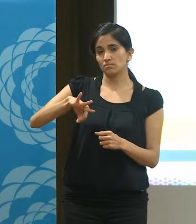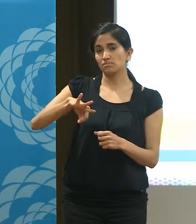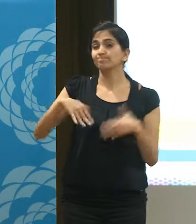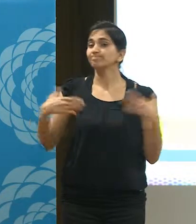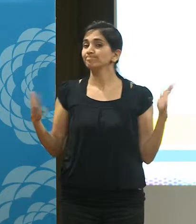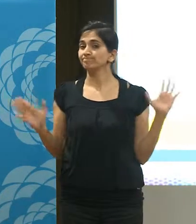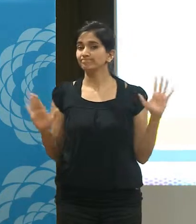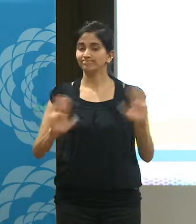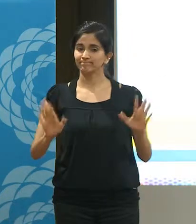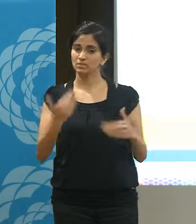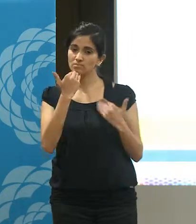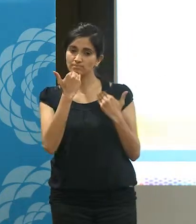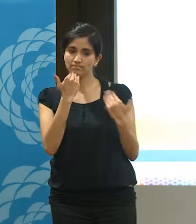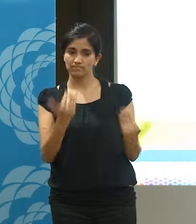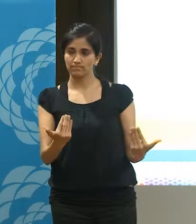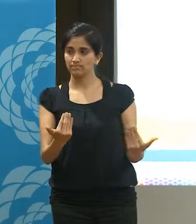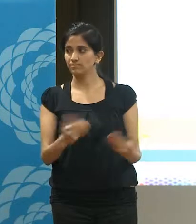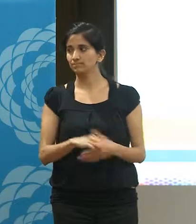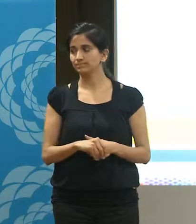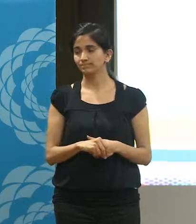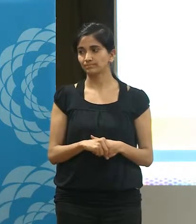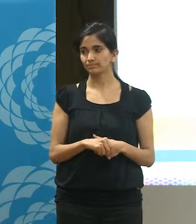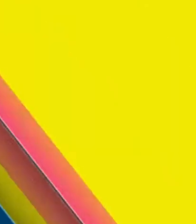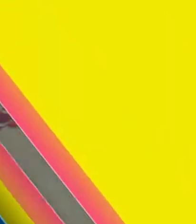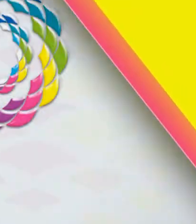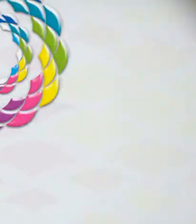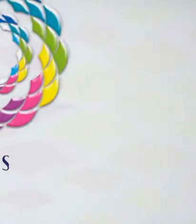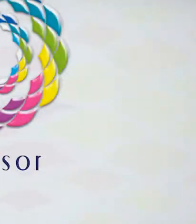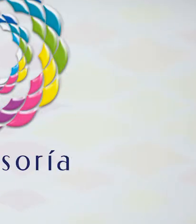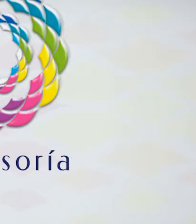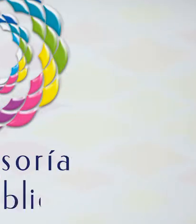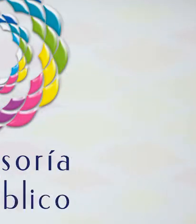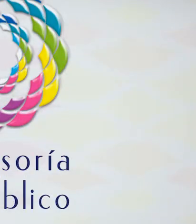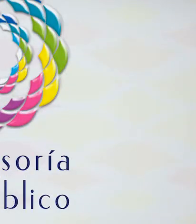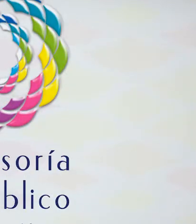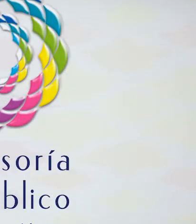Bueno, muchísimas gracias. Aplausos Aplausos